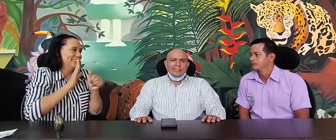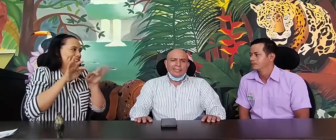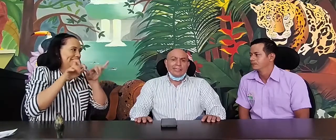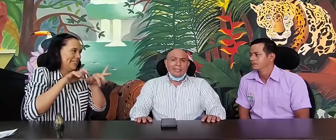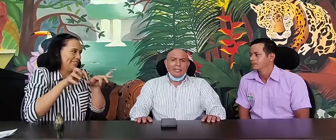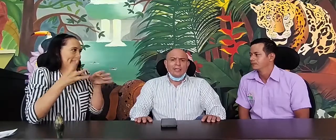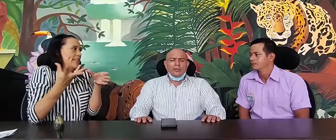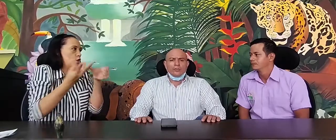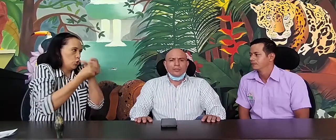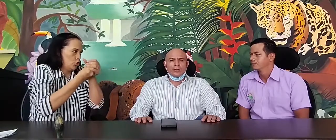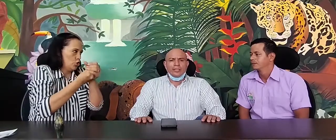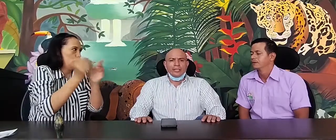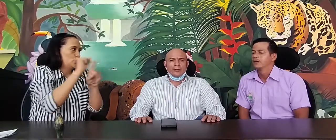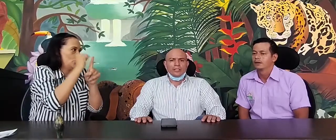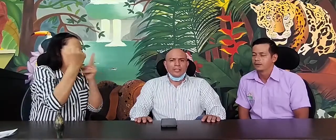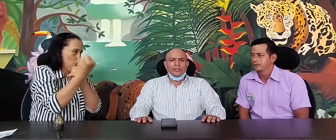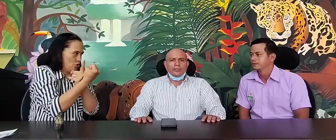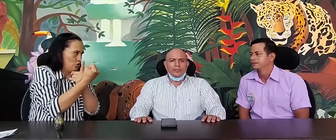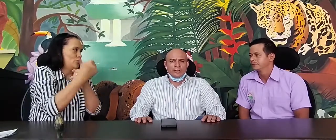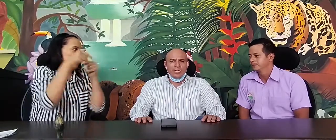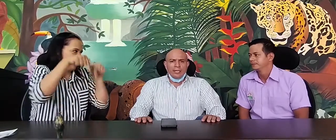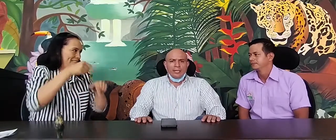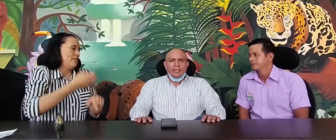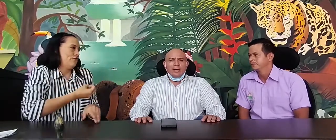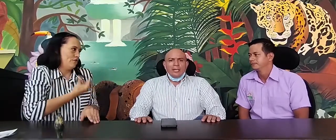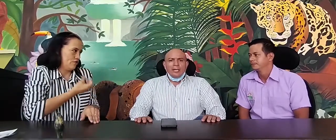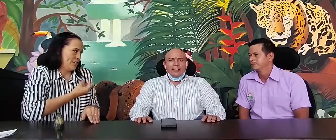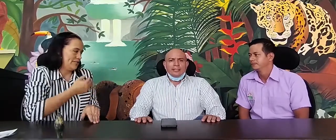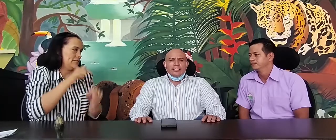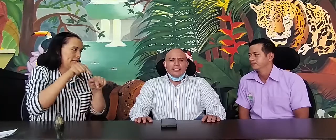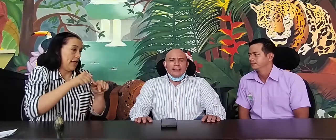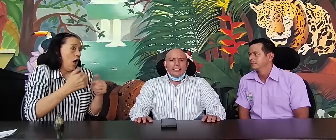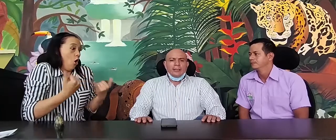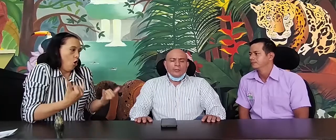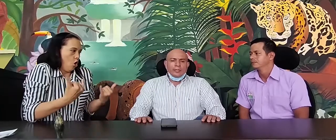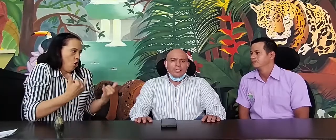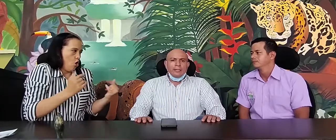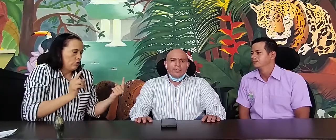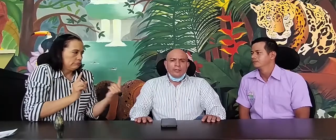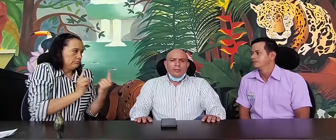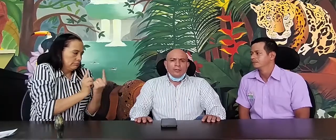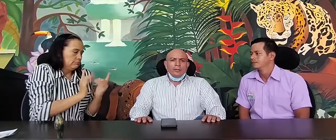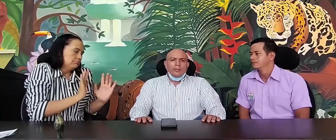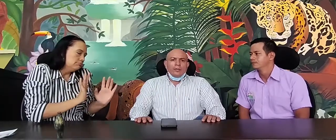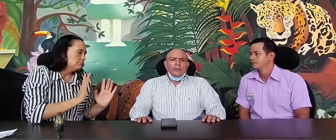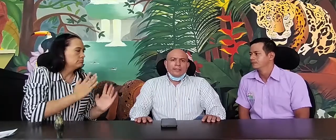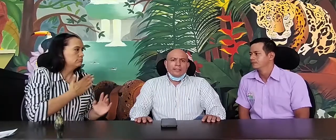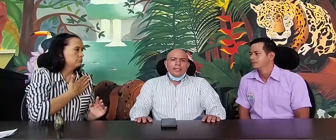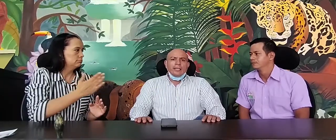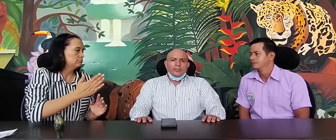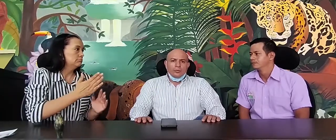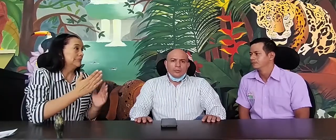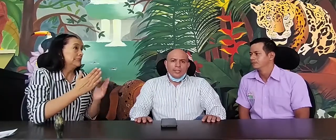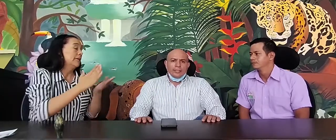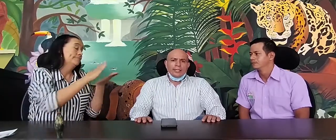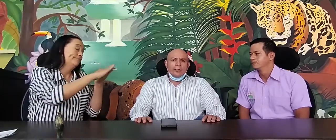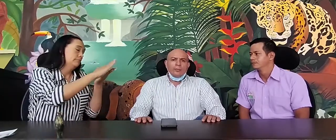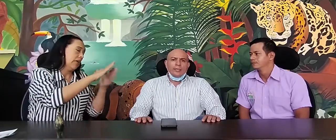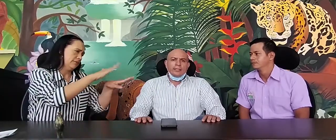Secretaría de Reconciliación Social a este importante evento. Pobre se excusa, ya que no puede